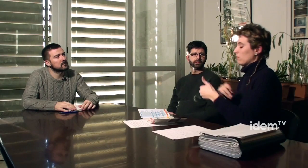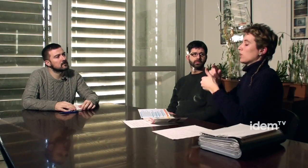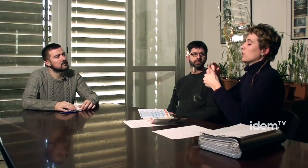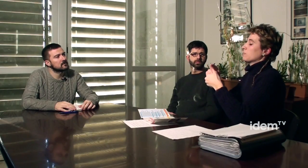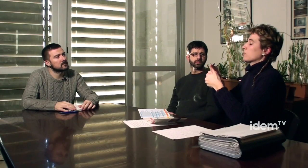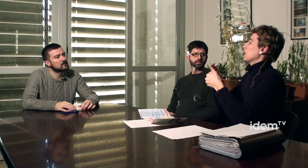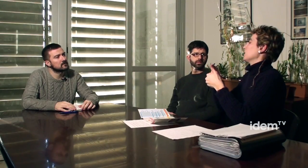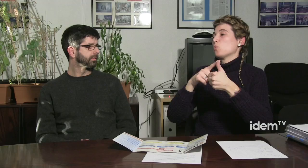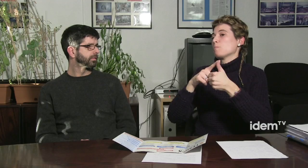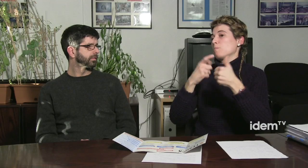comissions.